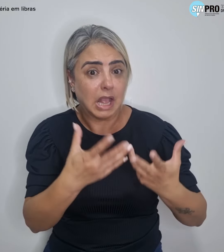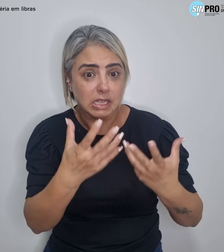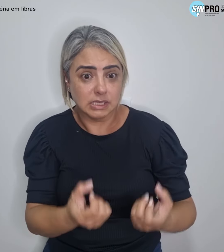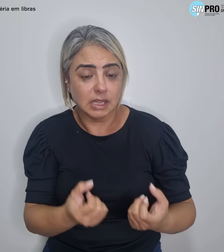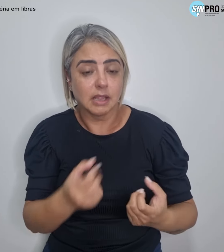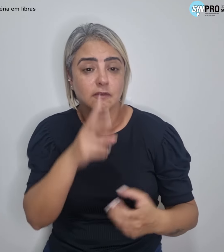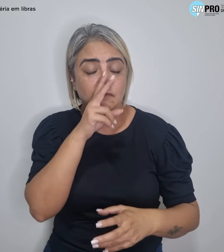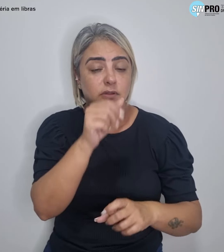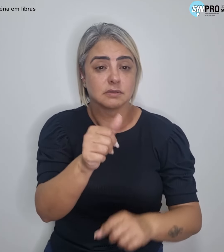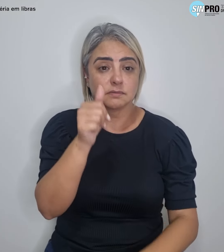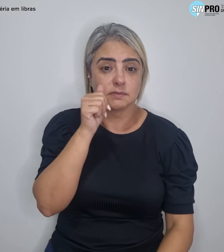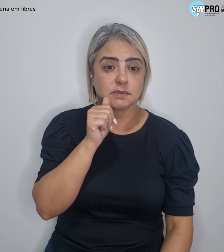mulheres.